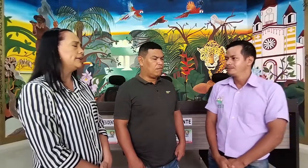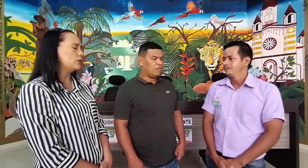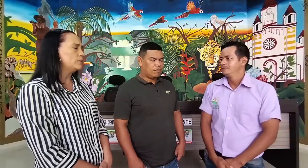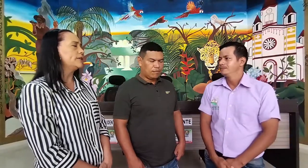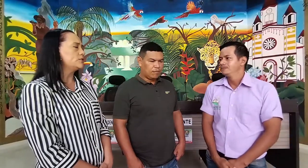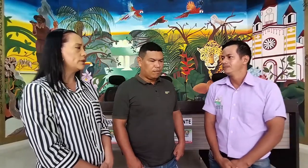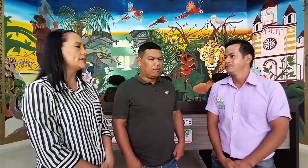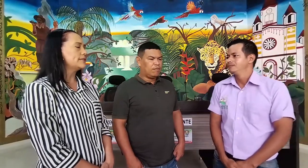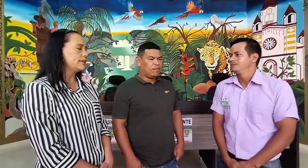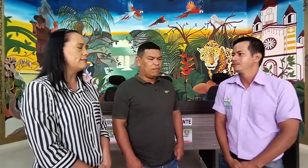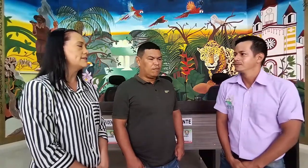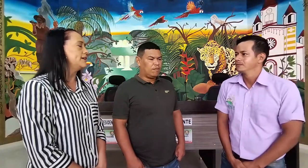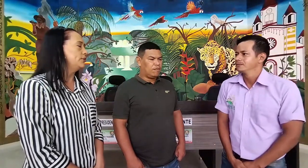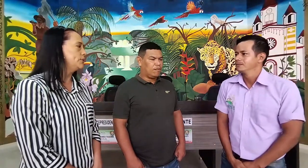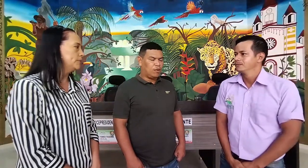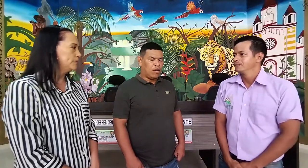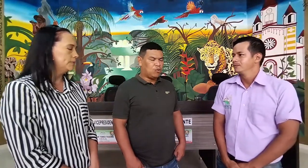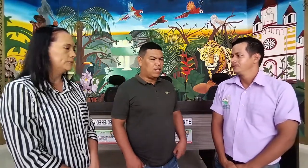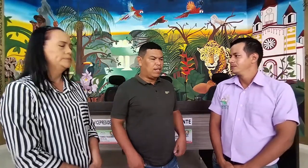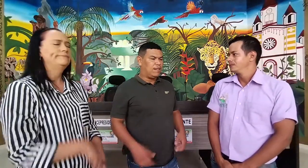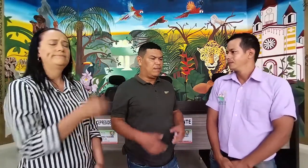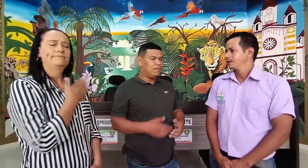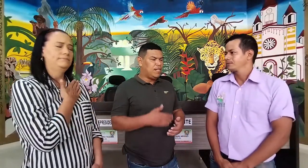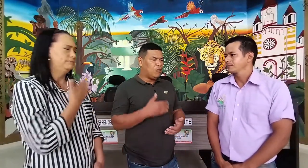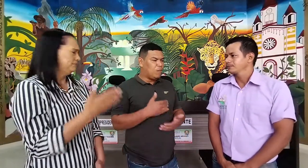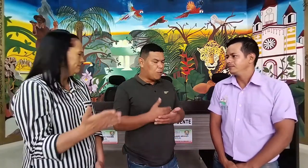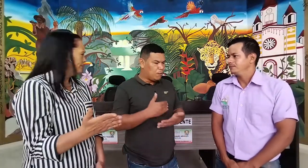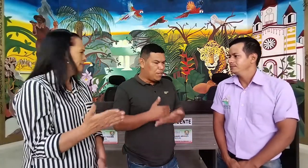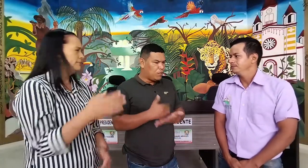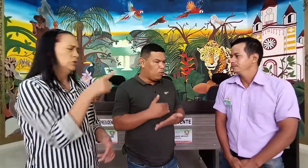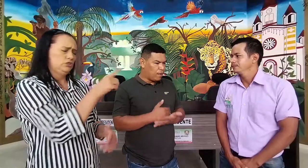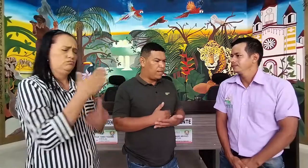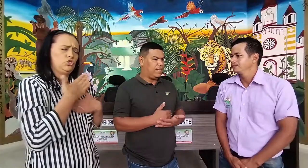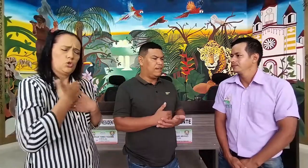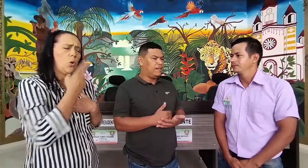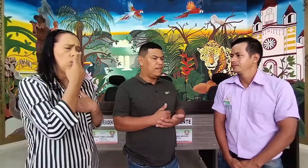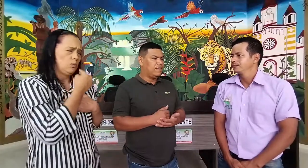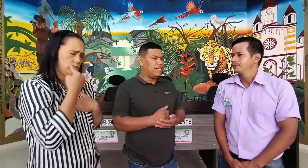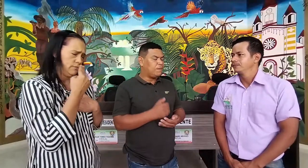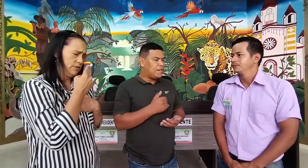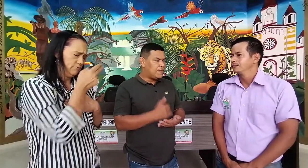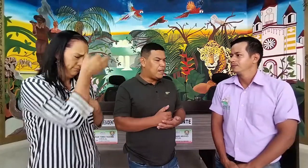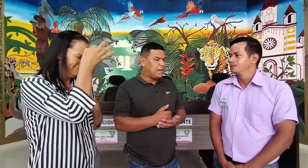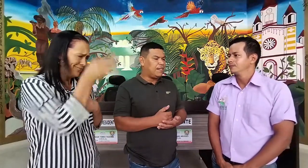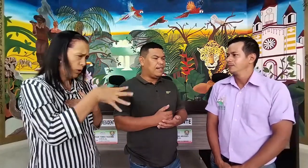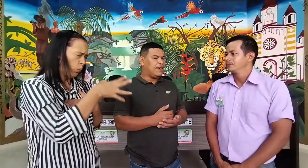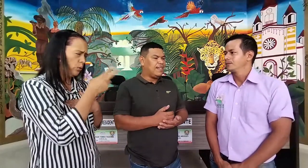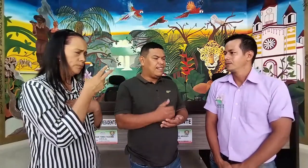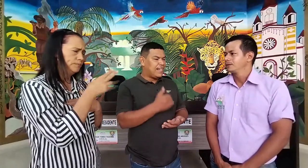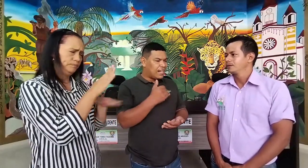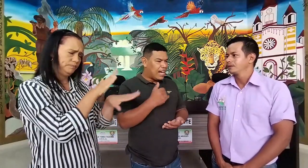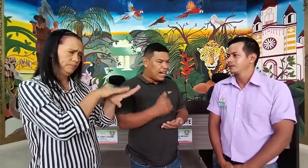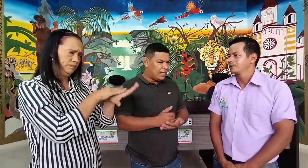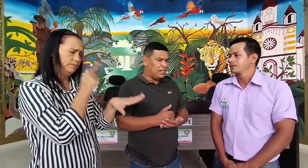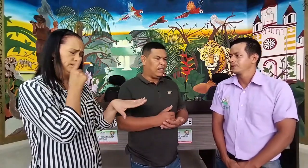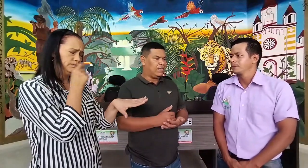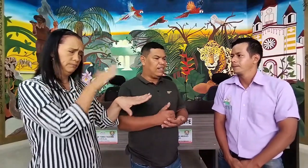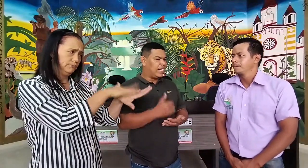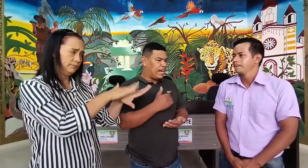la comunidad sorda siga avanzando. No, a ustedes. Mi compromiso duerme es precisamente ser garante de que la